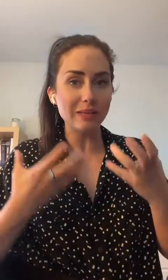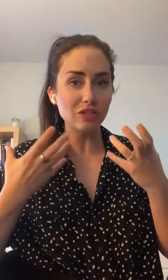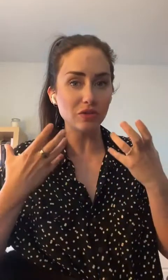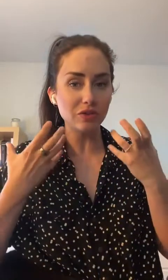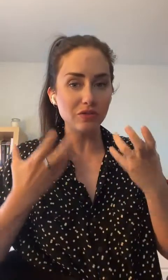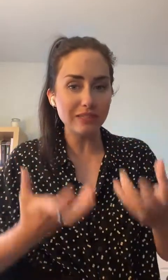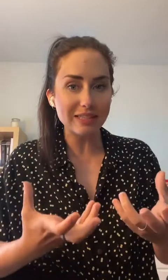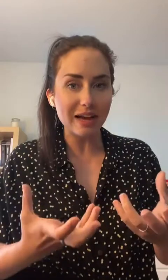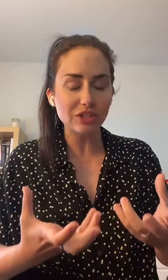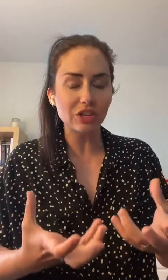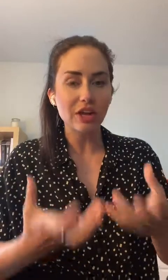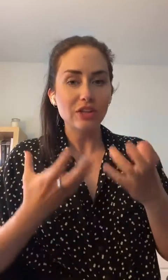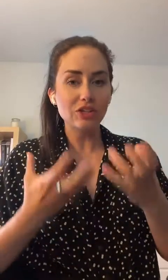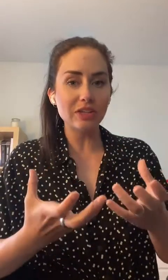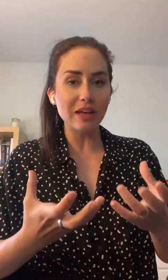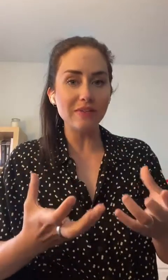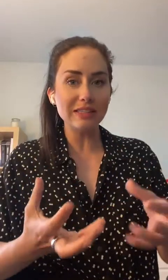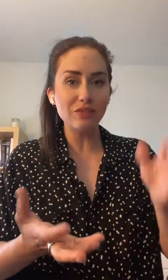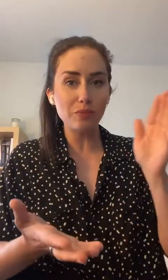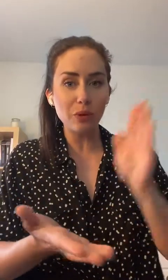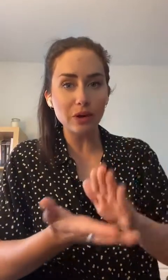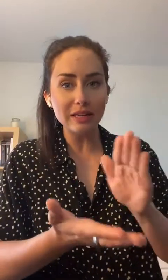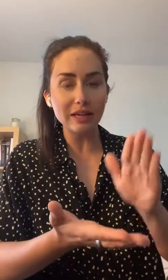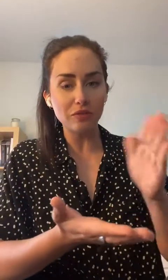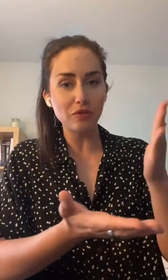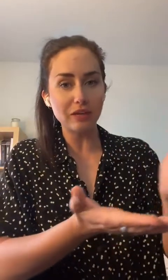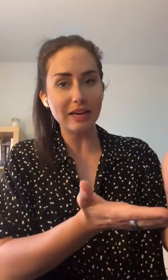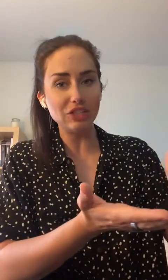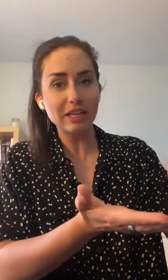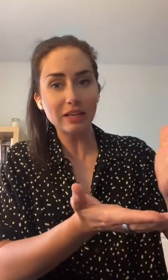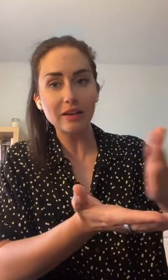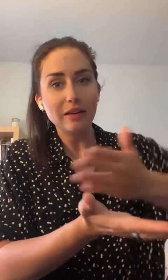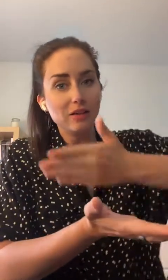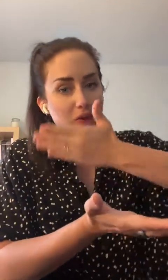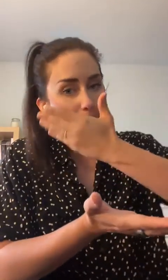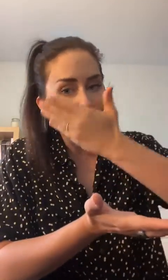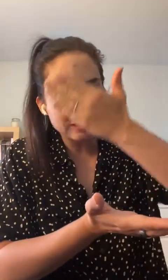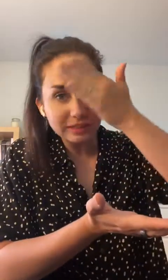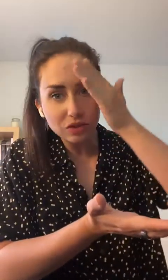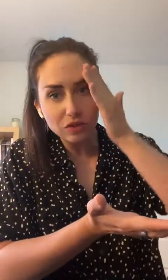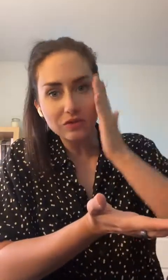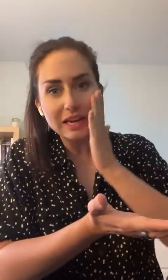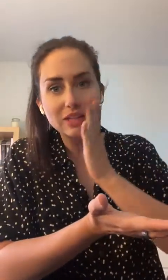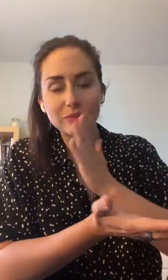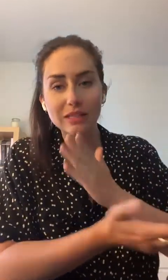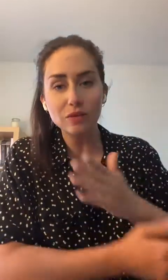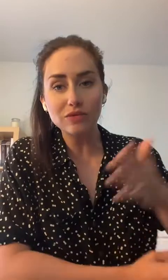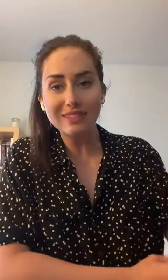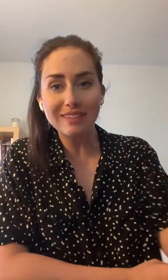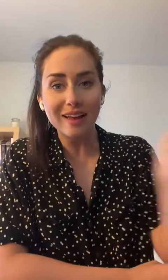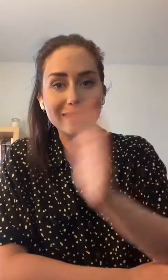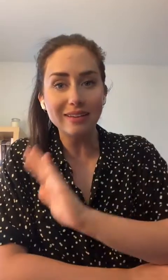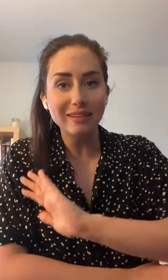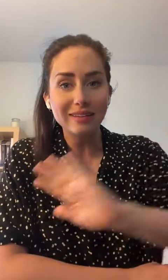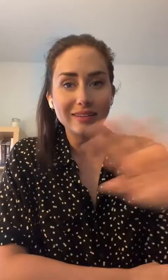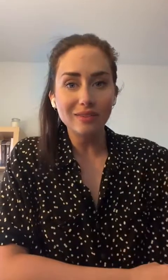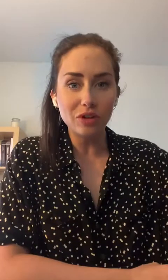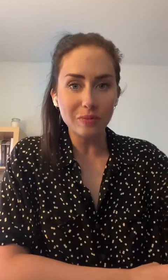appliquez sur votre visage, ce que ça fait, c'est que vous prenez, dans le fond, votre lingette, vous la passez sur votre visage, puis c'est comme vous étendez votre